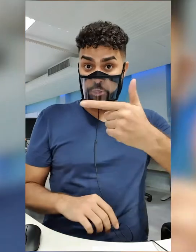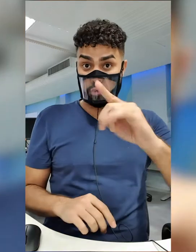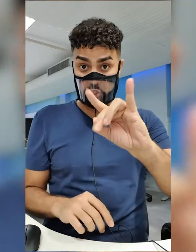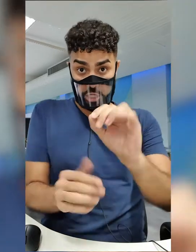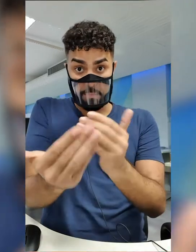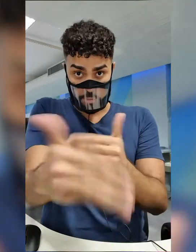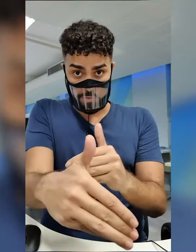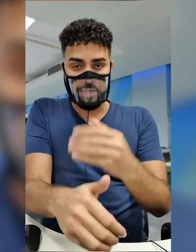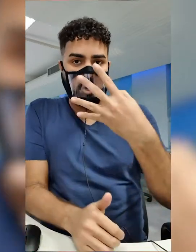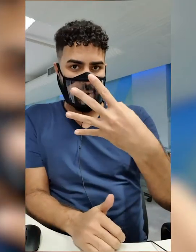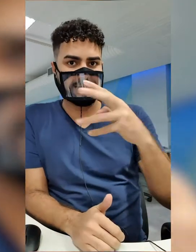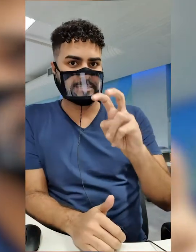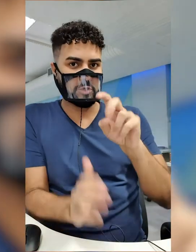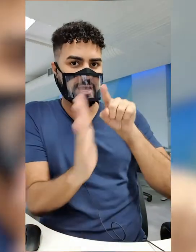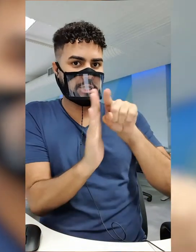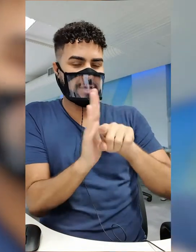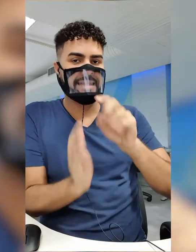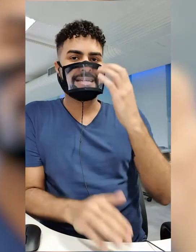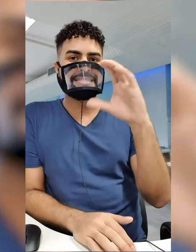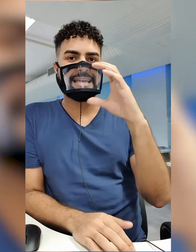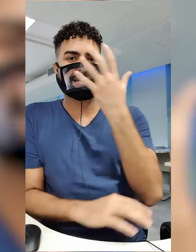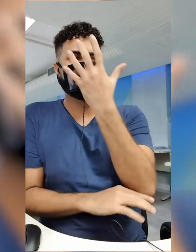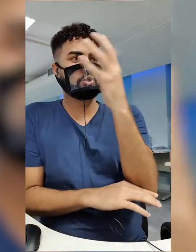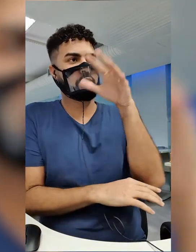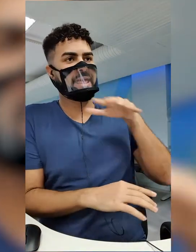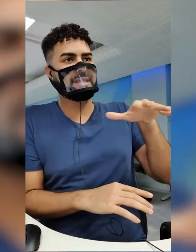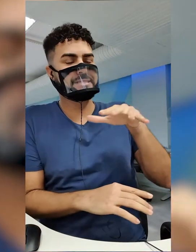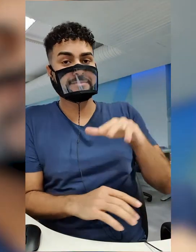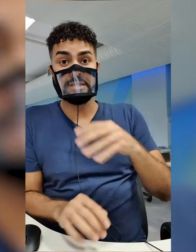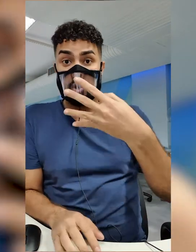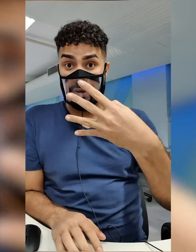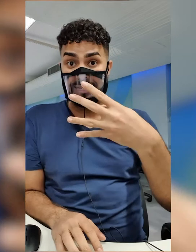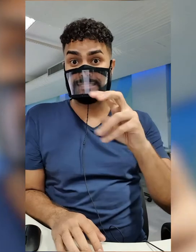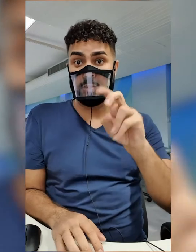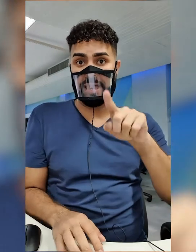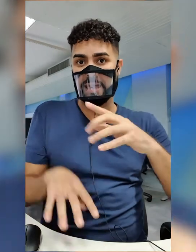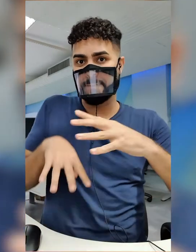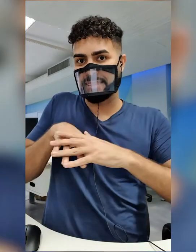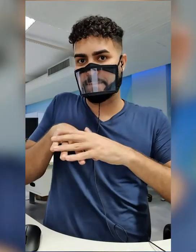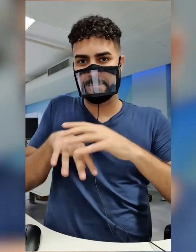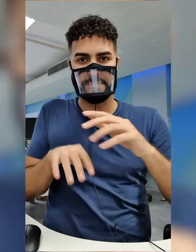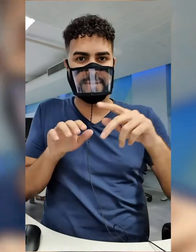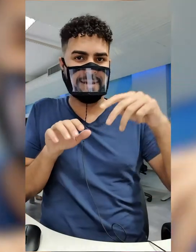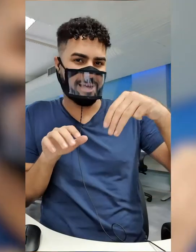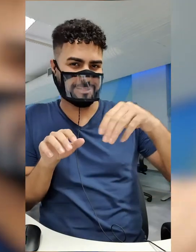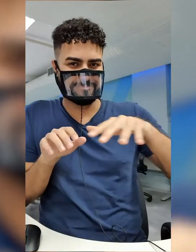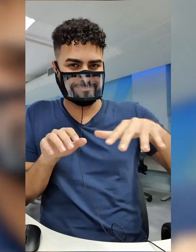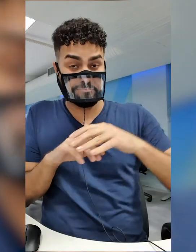dia de provas conta com 45 questões de ciências da natureza e outras 45 de matemática.